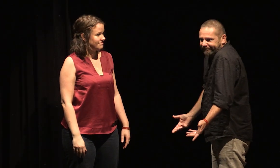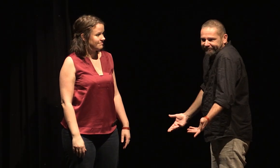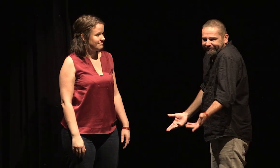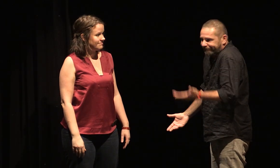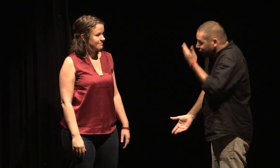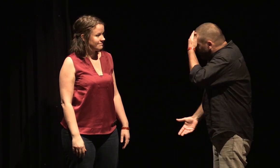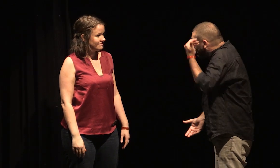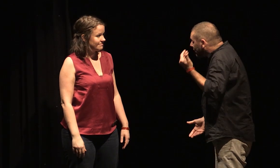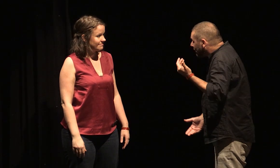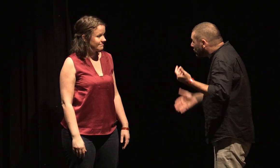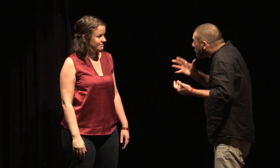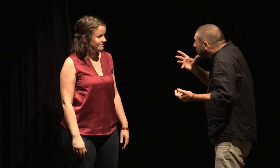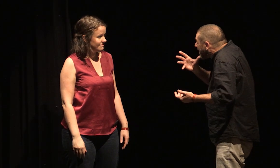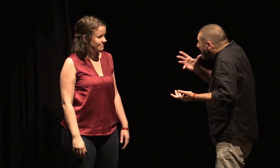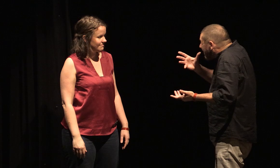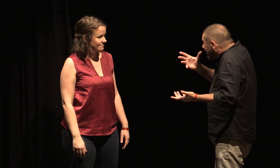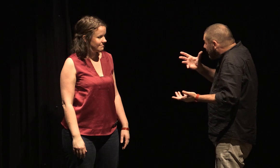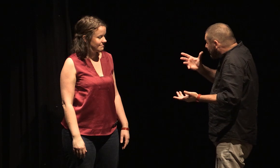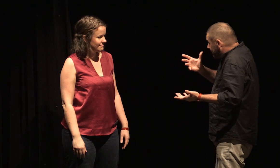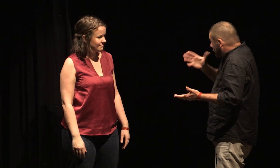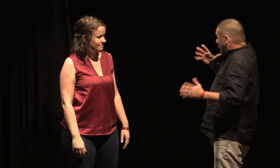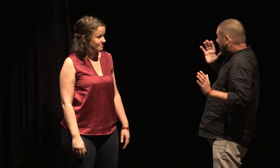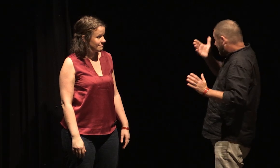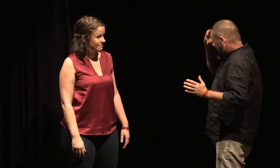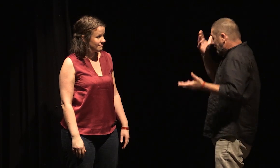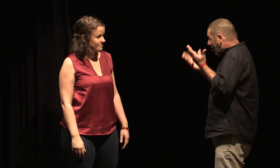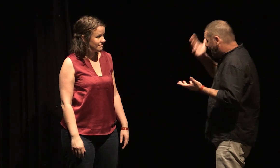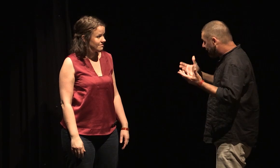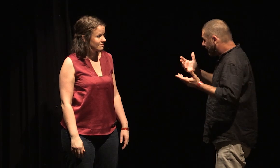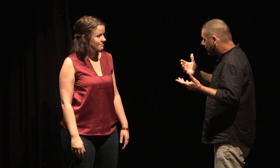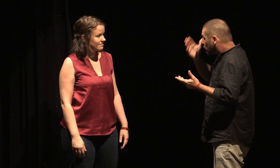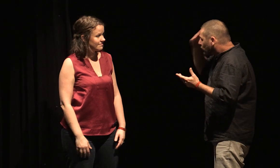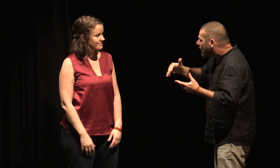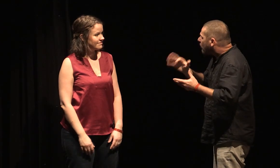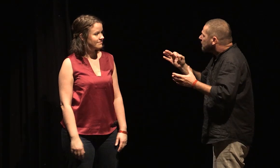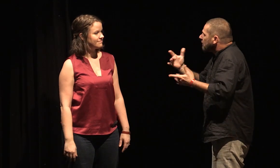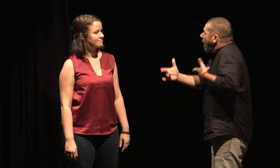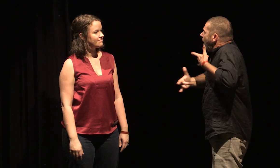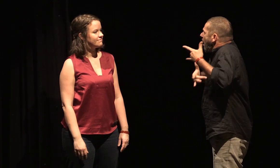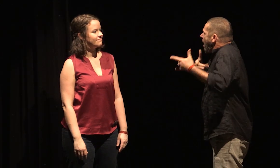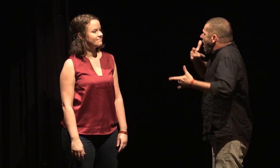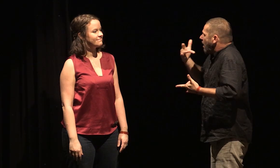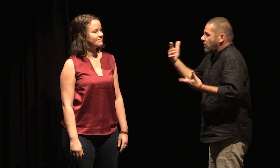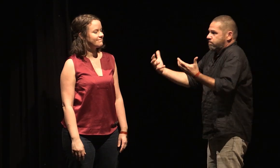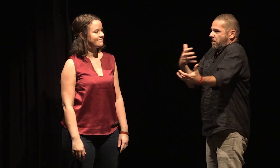Je ne veux pas le savoir. Je sais que j'aime les pièces de Ripit et de Shakespeare. Les poissons grillés.